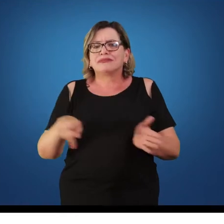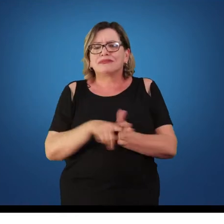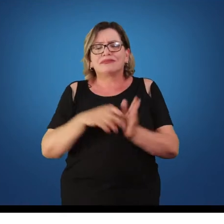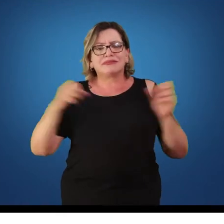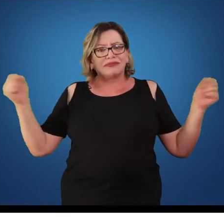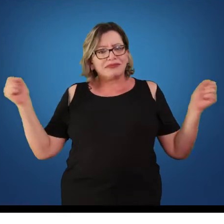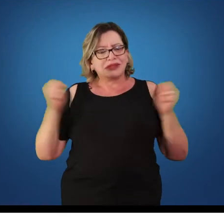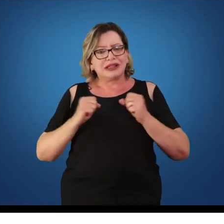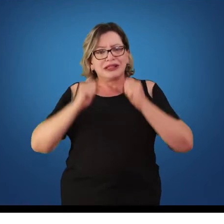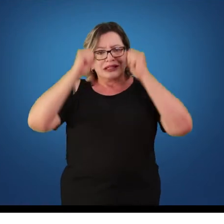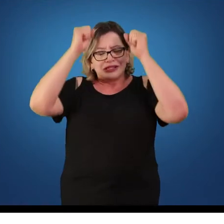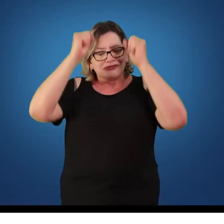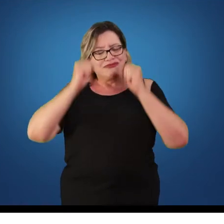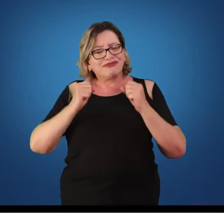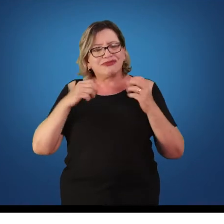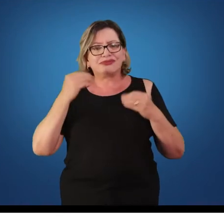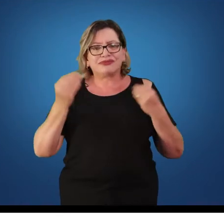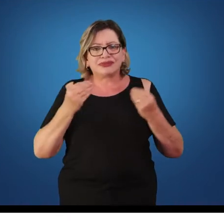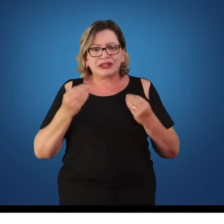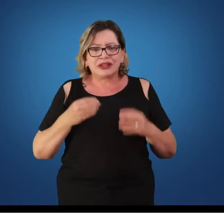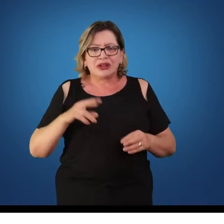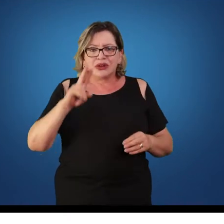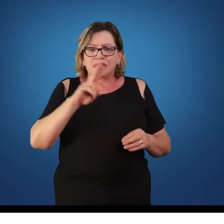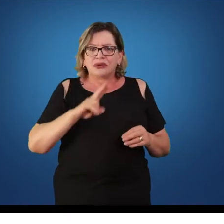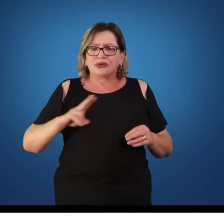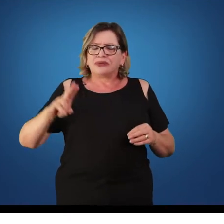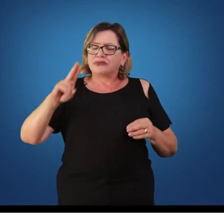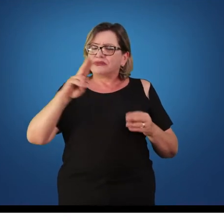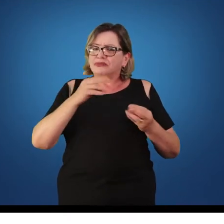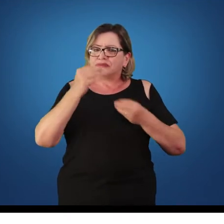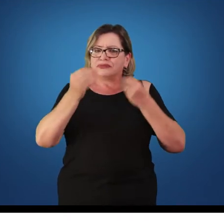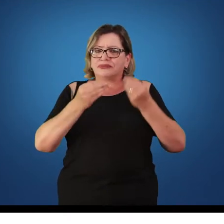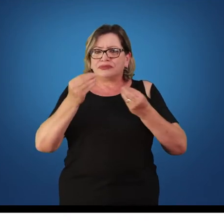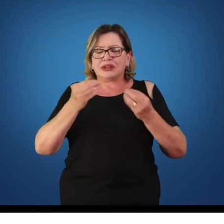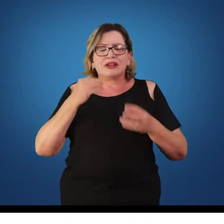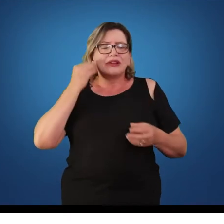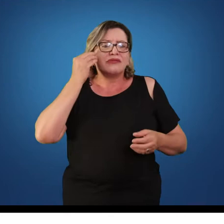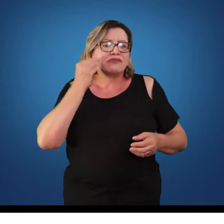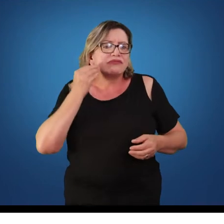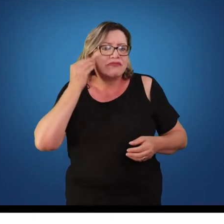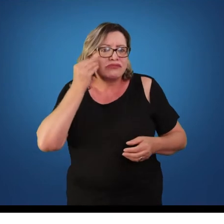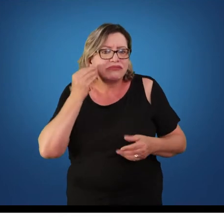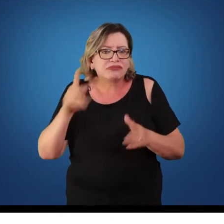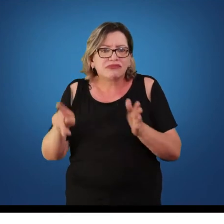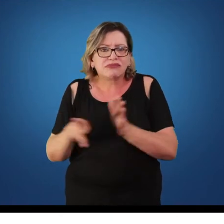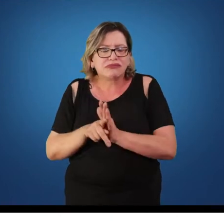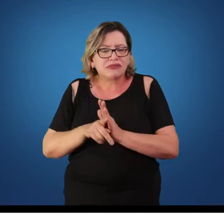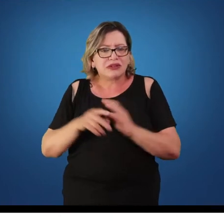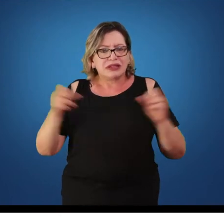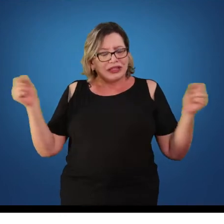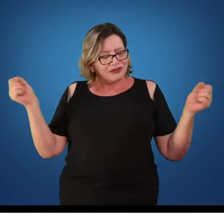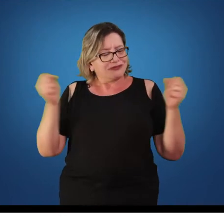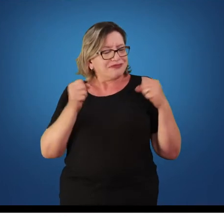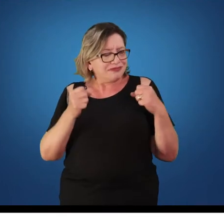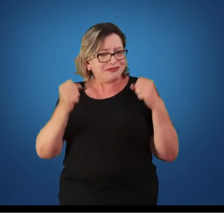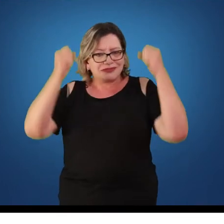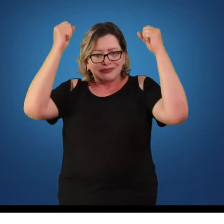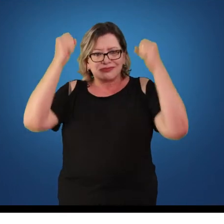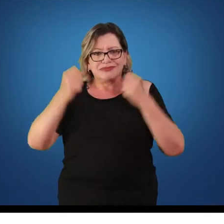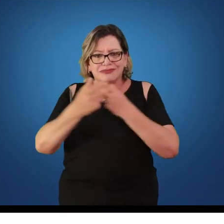Então, além desses elementos corporais, que favorecem a experiência, tanto dos movimentos da ginástica aeróbica, rítmica, artística, a própria